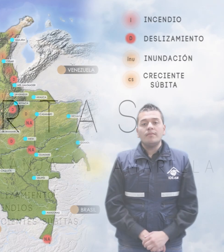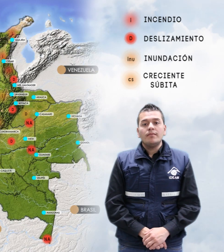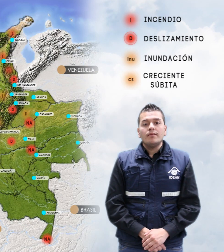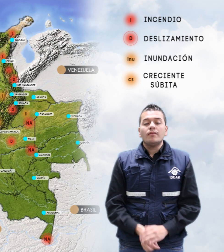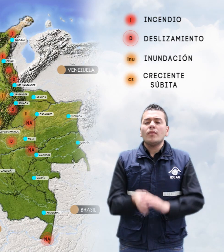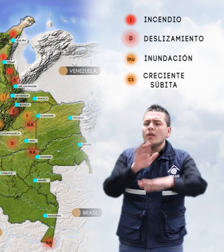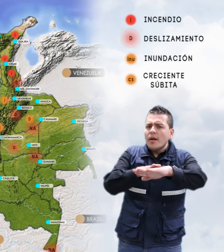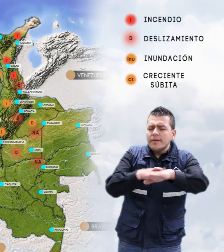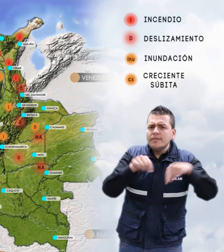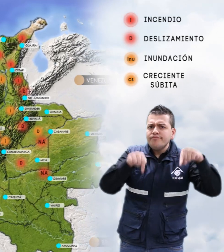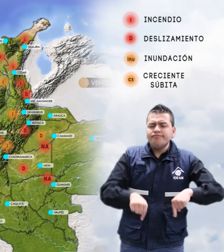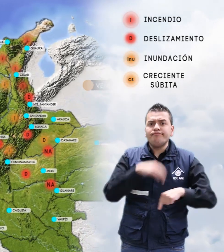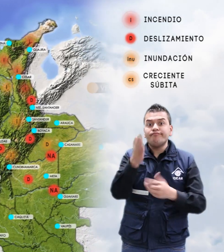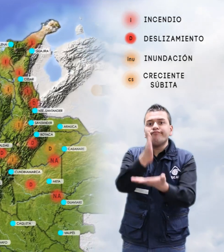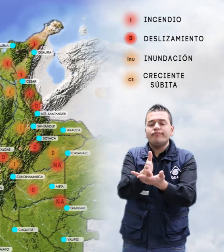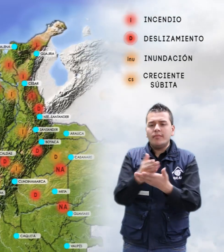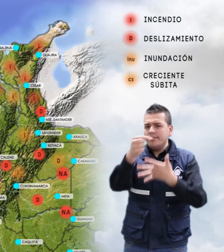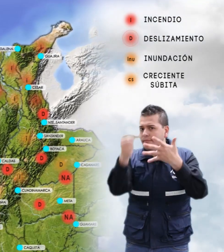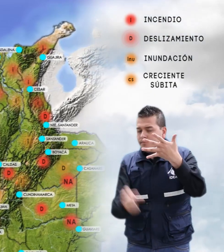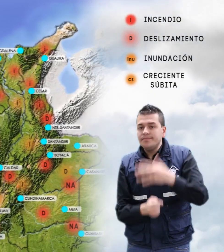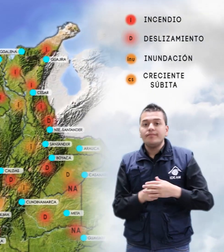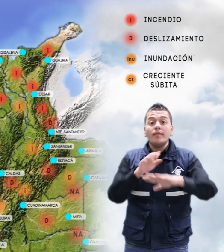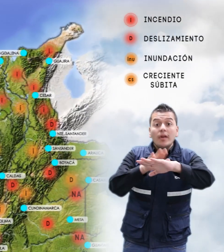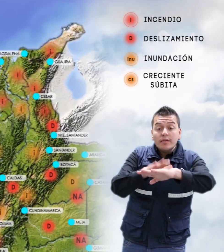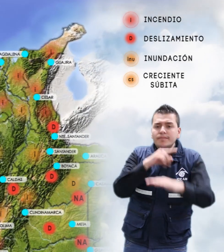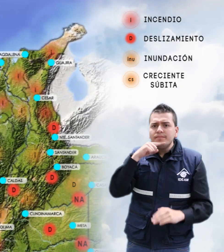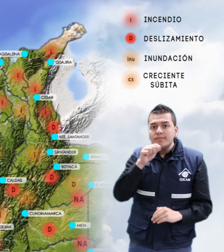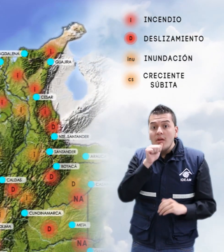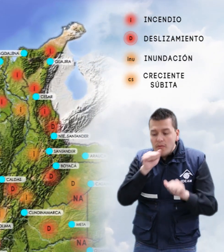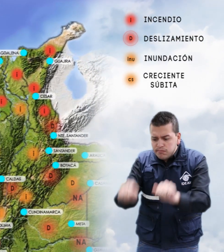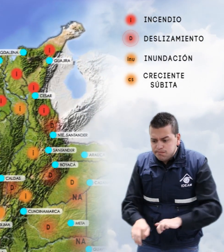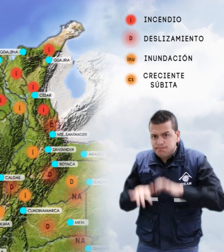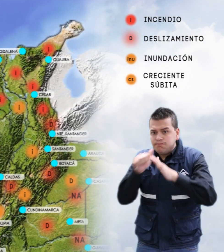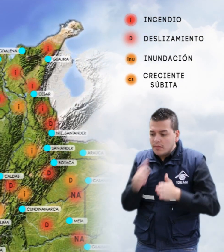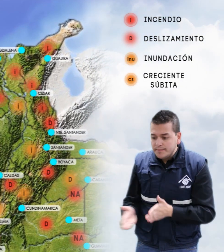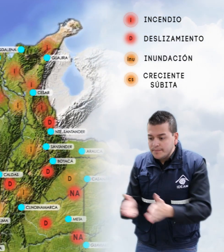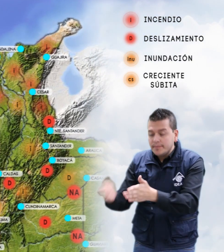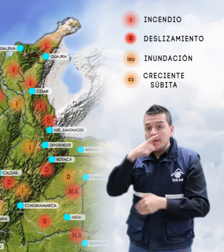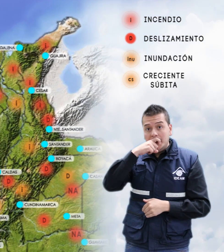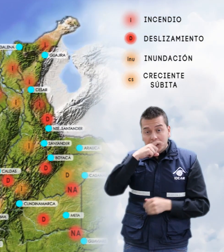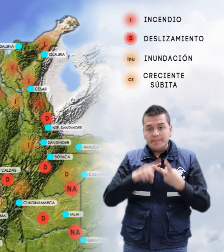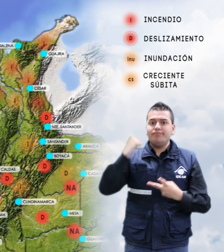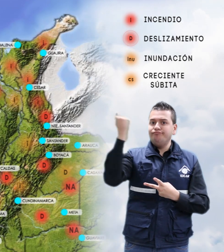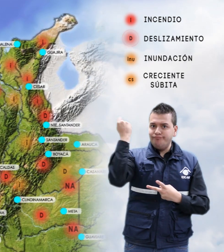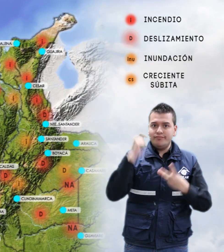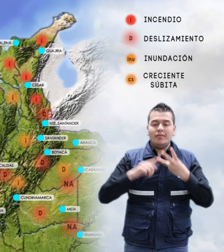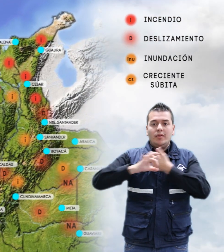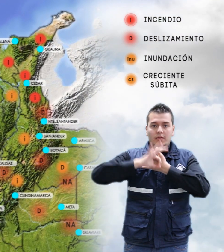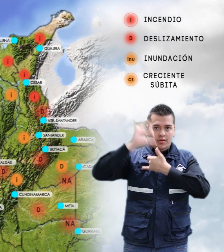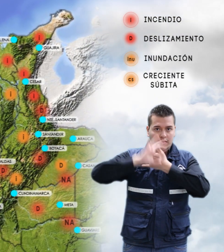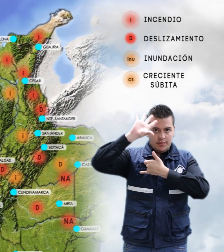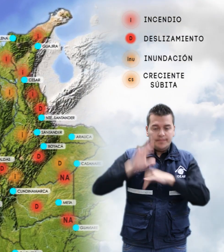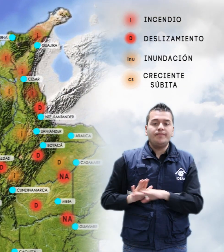Las alertas vigentes para el día de hoy. Hay alerta roja por niveles altos en los ríos Amazonas, Meta y Guaviare.